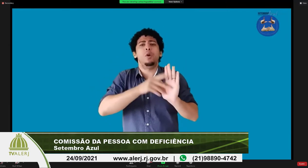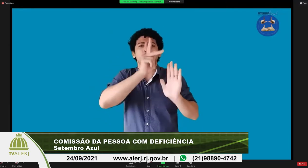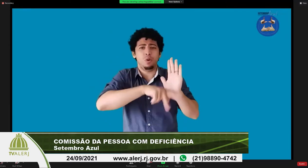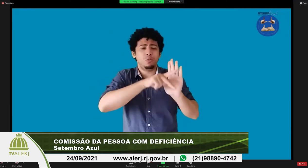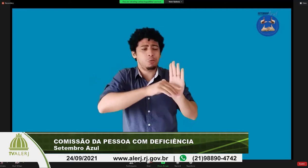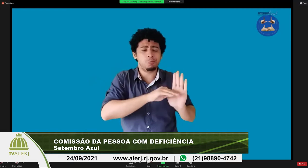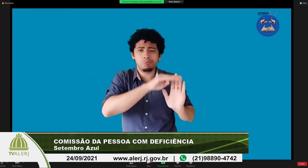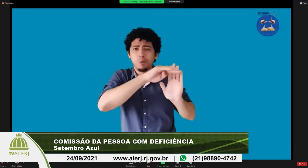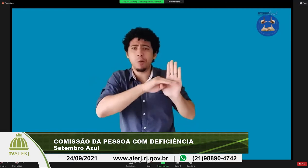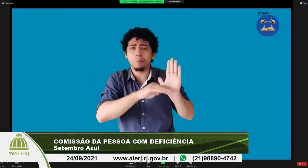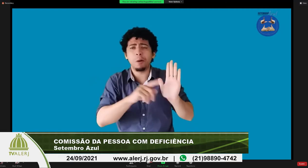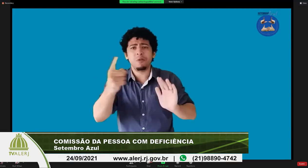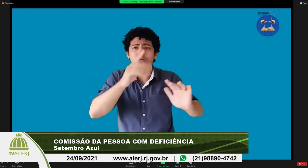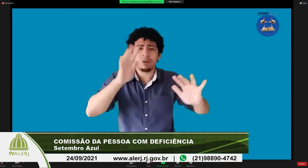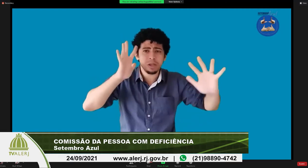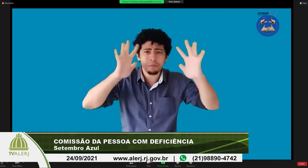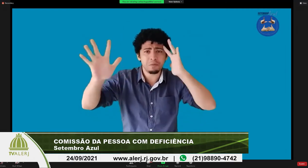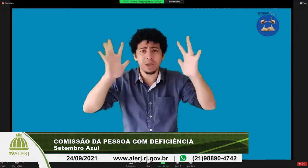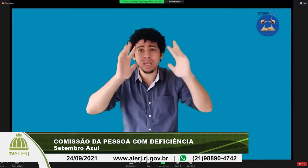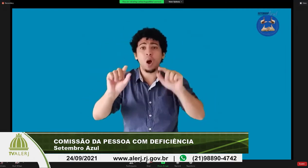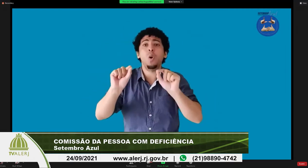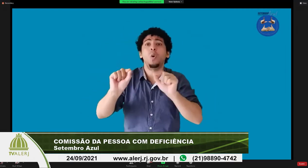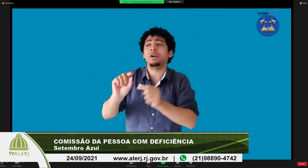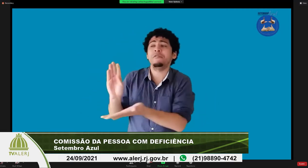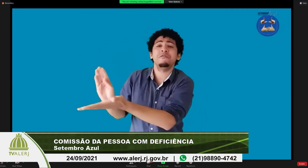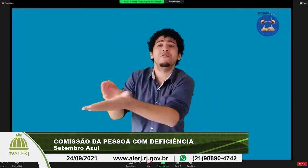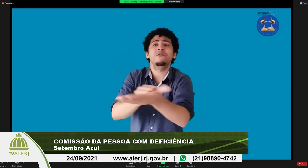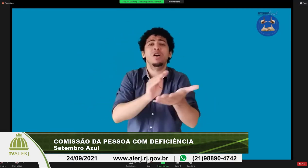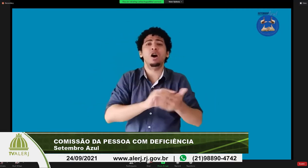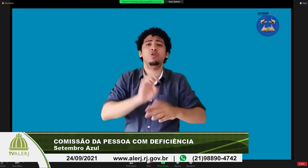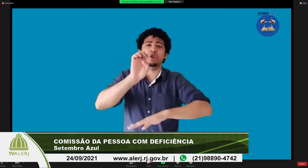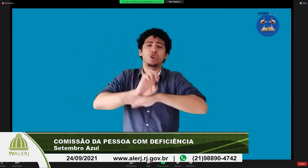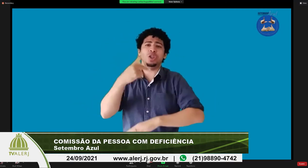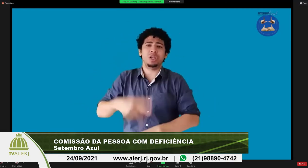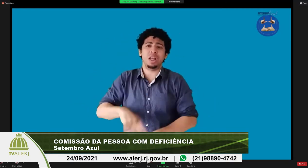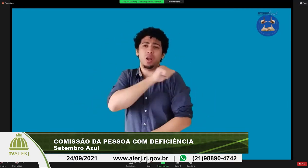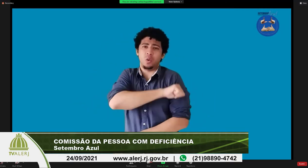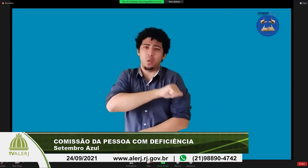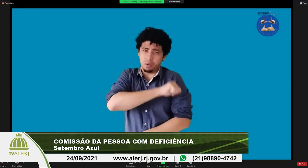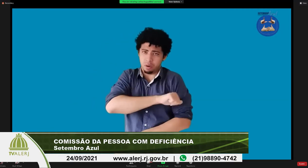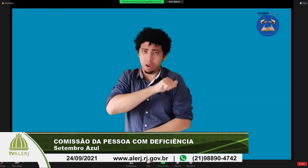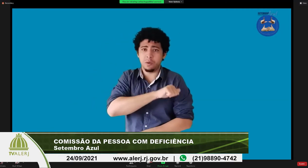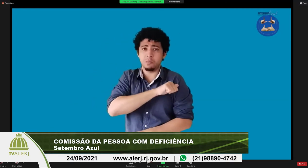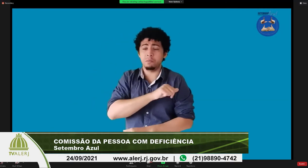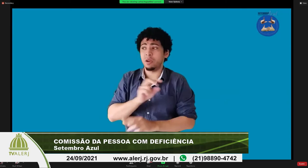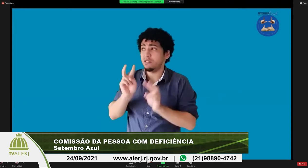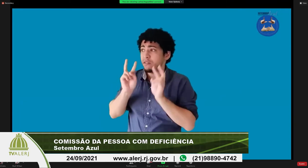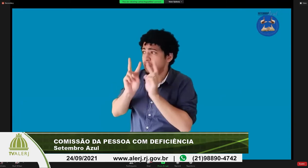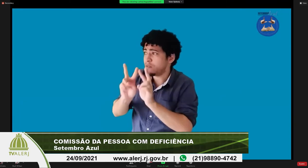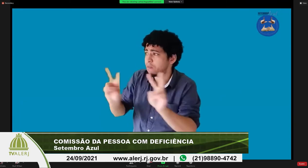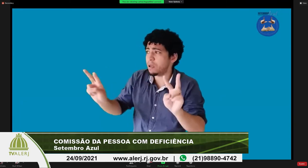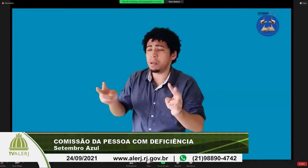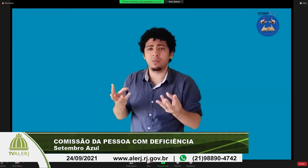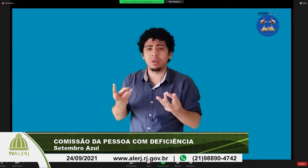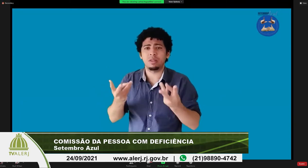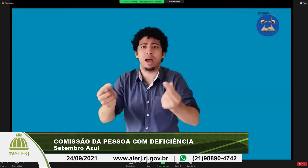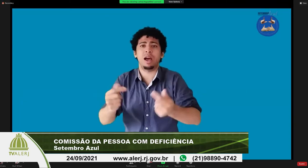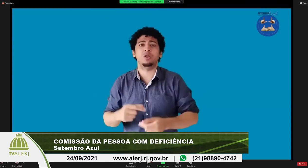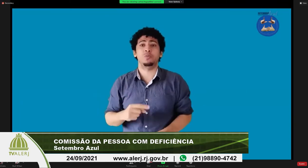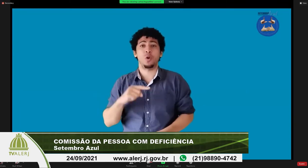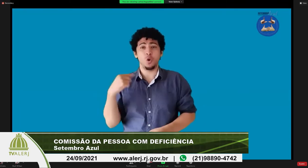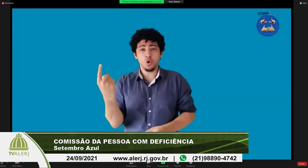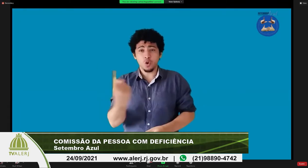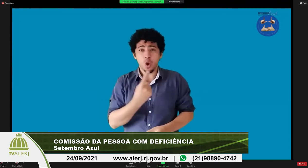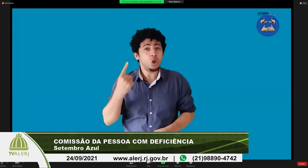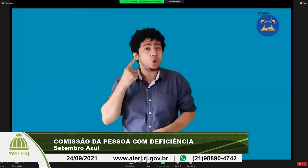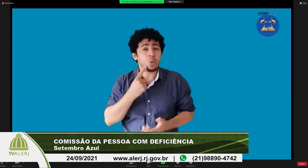atentem a esse projeto esse projeto ele traz questões interessantíssimas a pensarmos as questões da pessoa surda compensando muitas vezes a falta